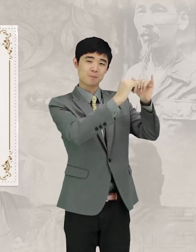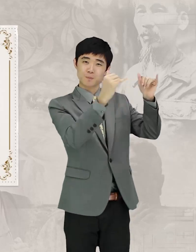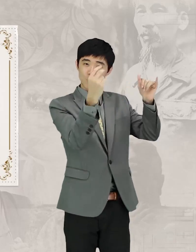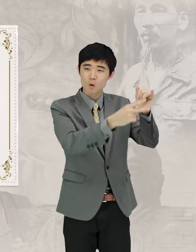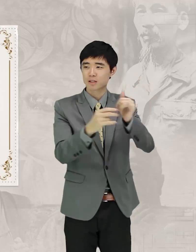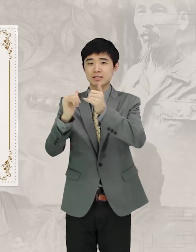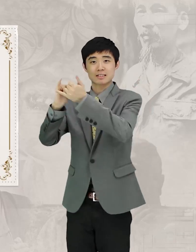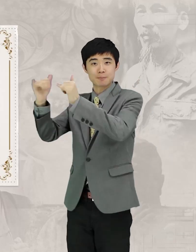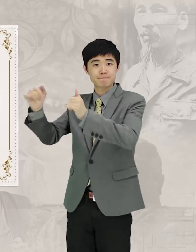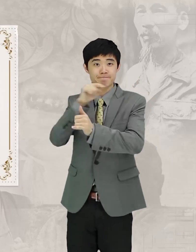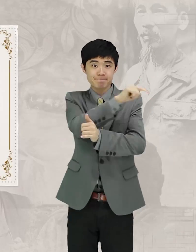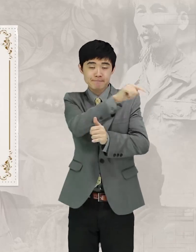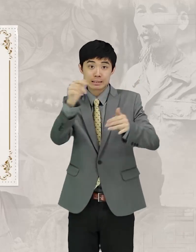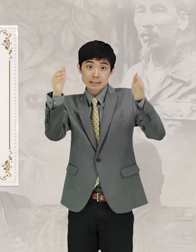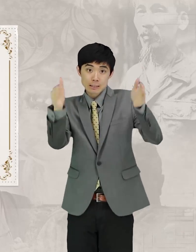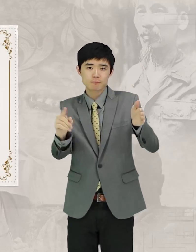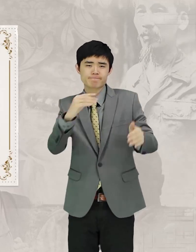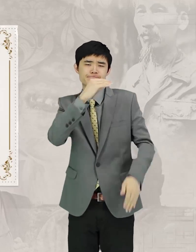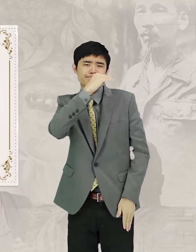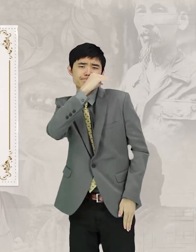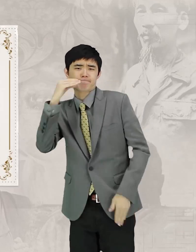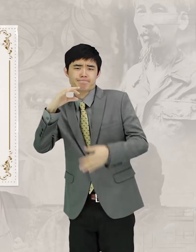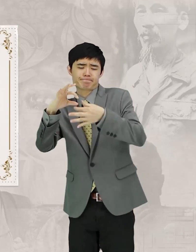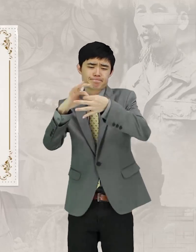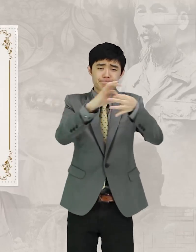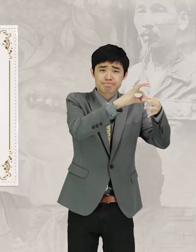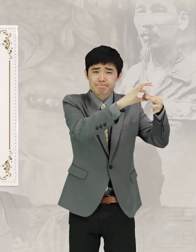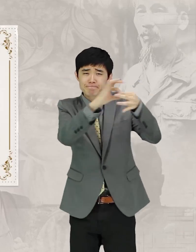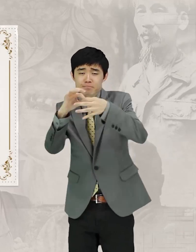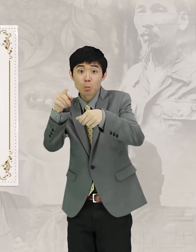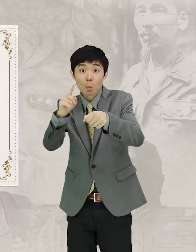사람과 사람 사이의 올바른 관계를 통해 도덕을 세우는 것이